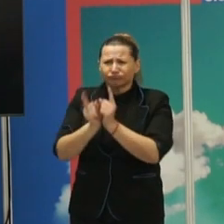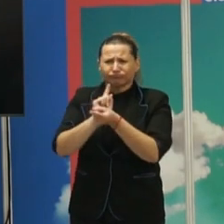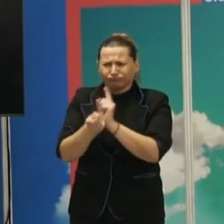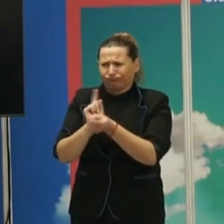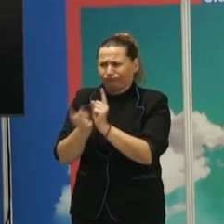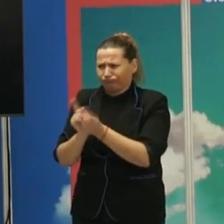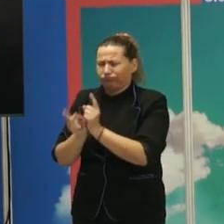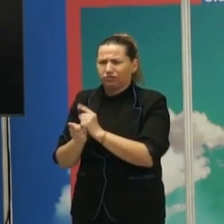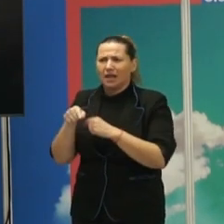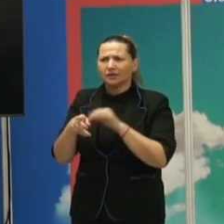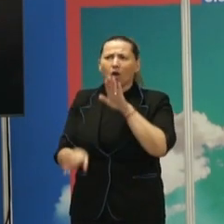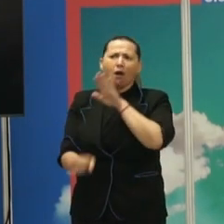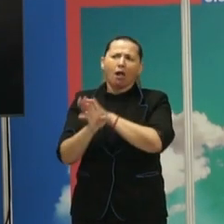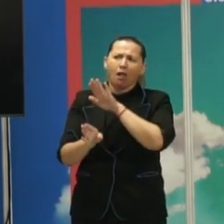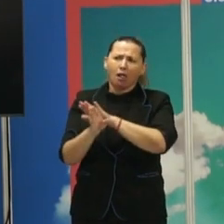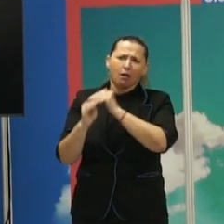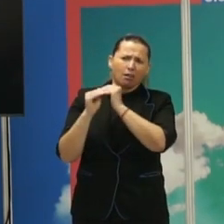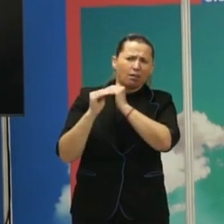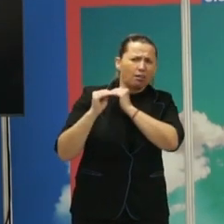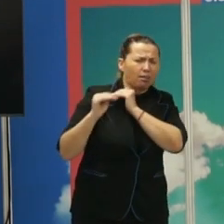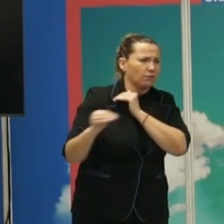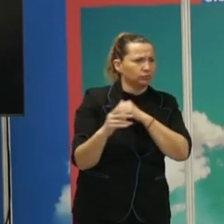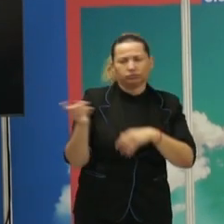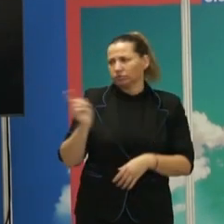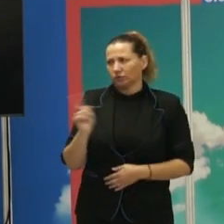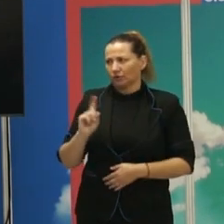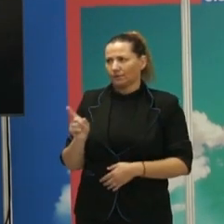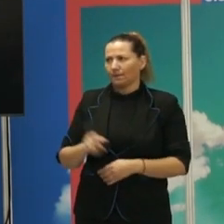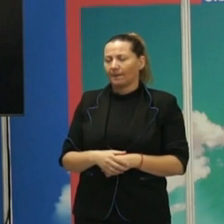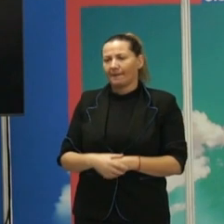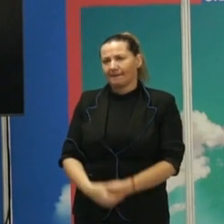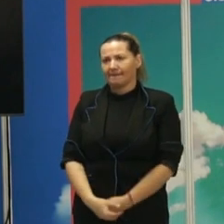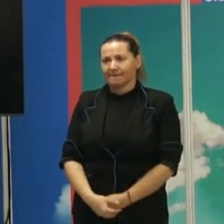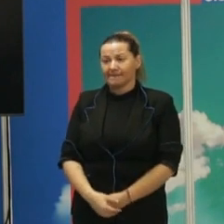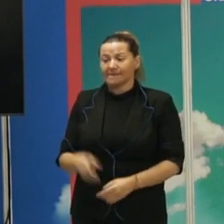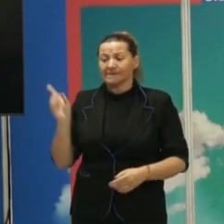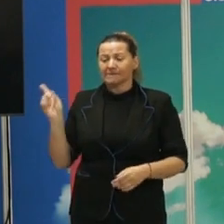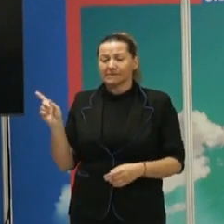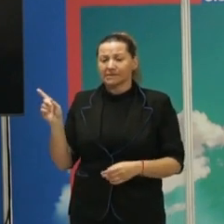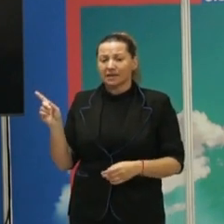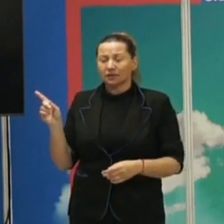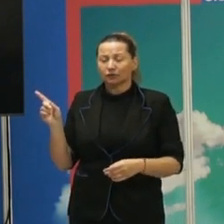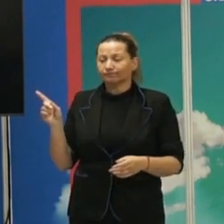es verdad que permanezcan en absoluto, cambian todo el rato. Lo pasa es que no se suele ser consciente de ese cambio.